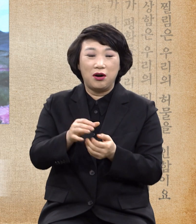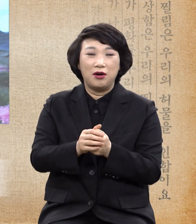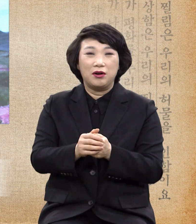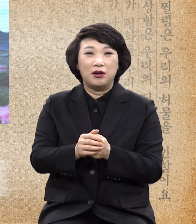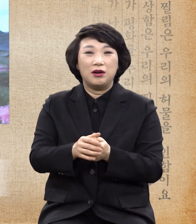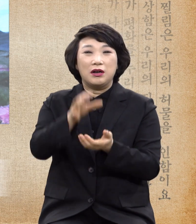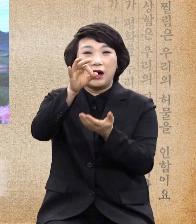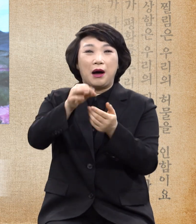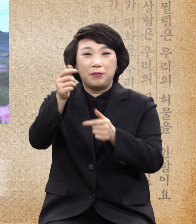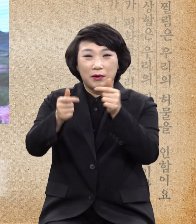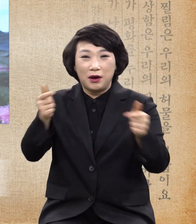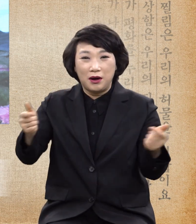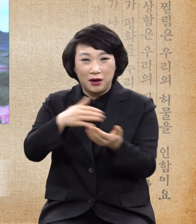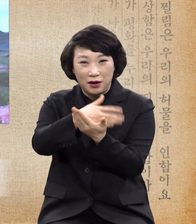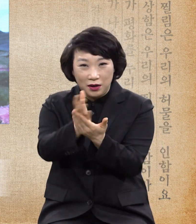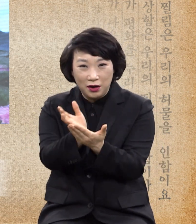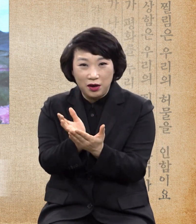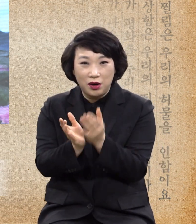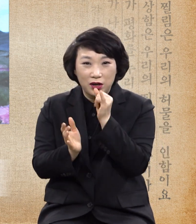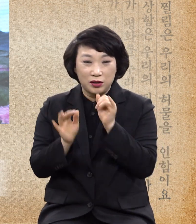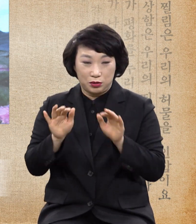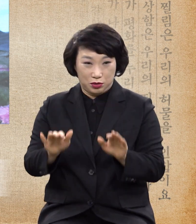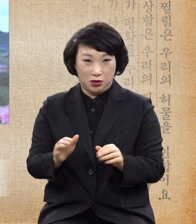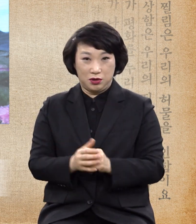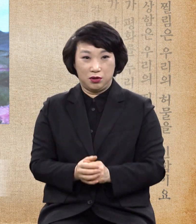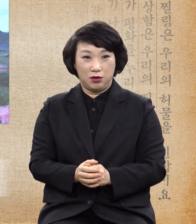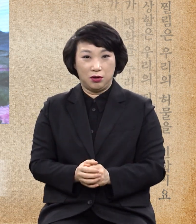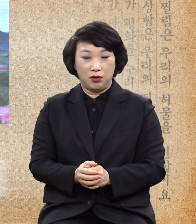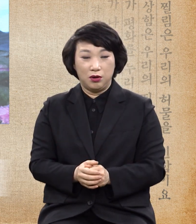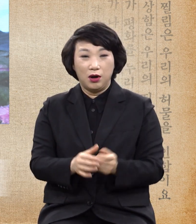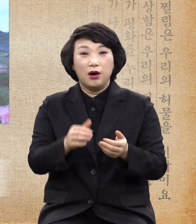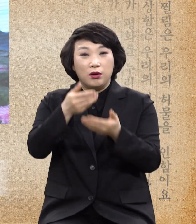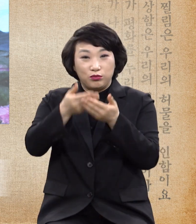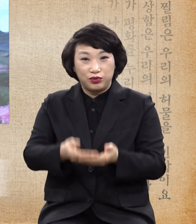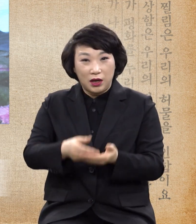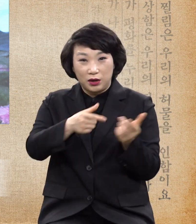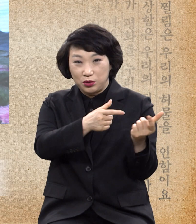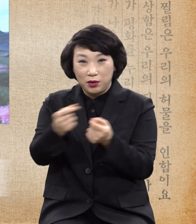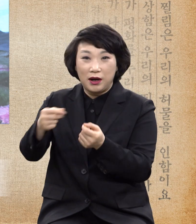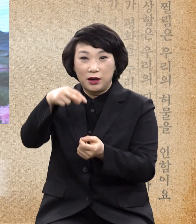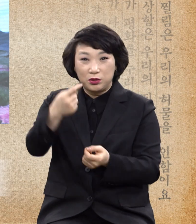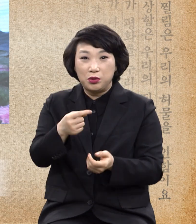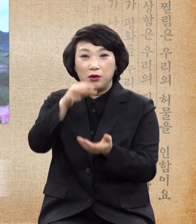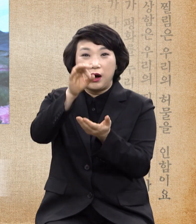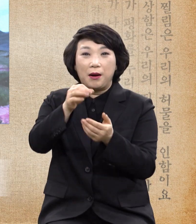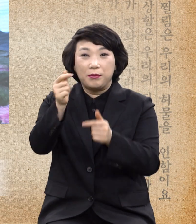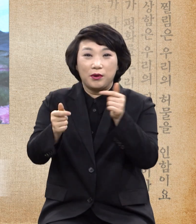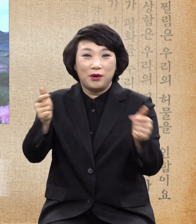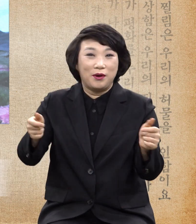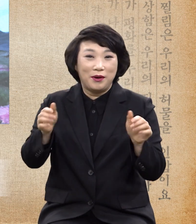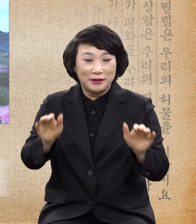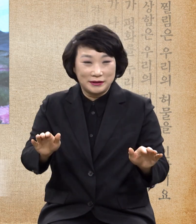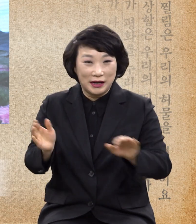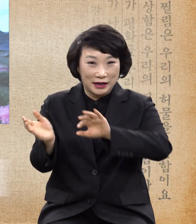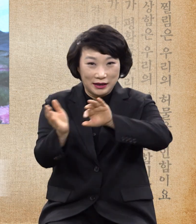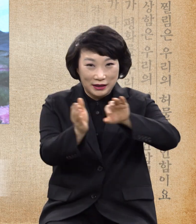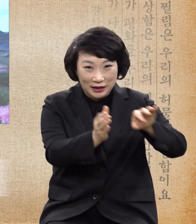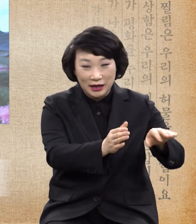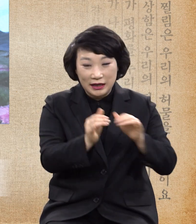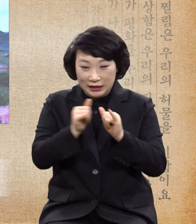한카라트 자리라도 그런 엄청난 차이가 납니다 하나님의 인간의 사랑은